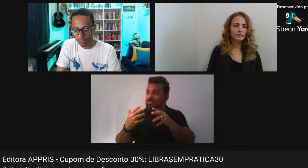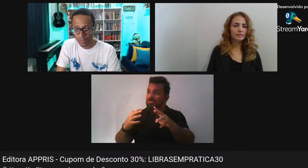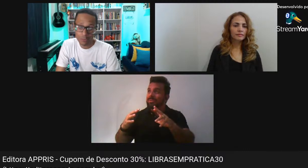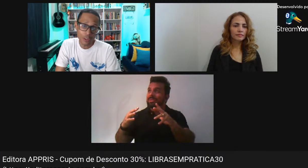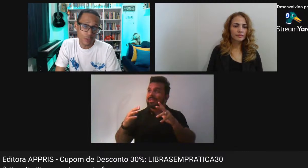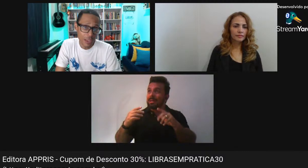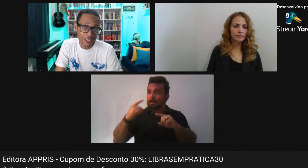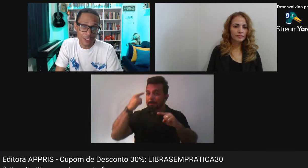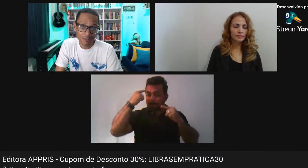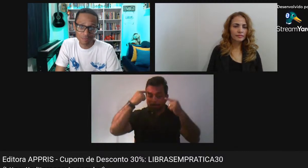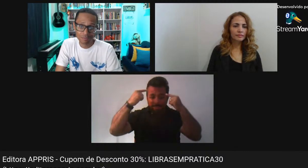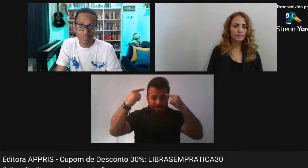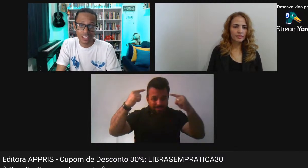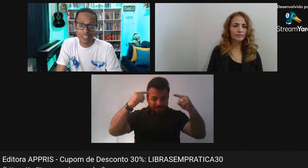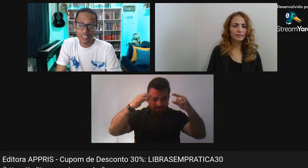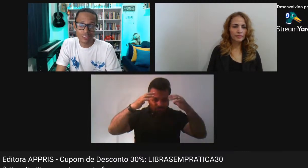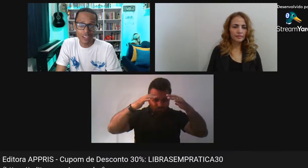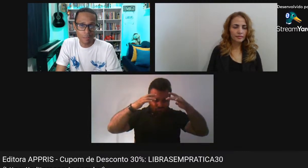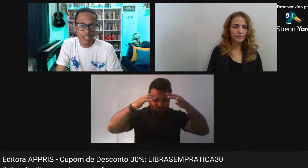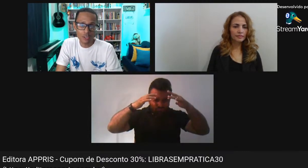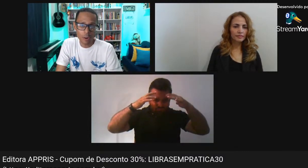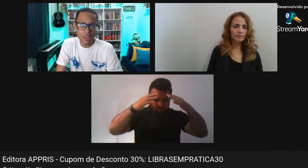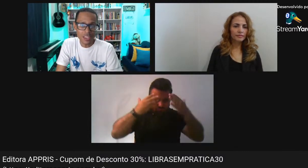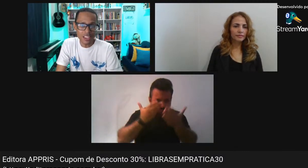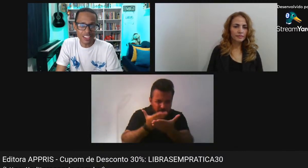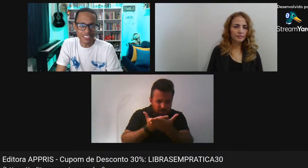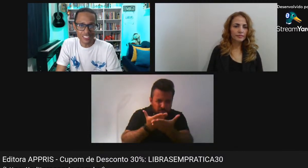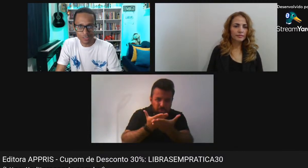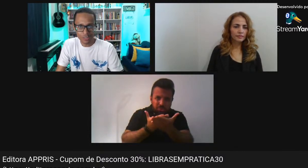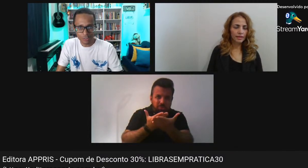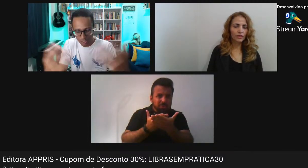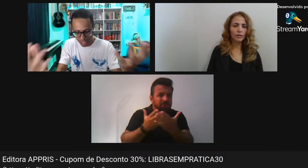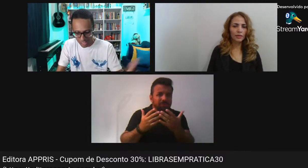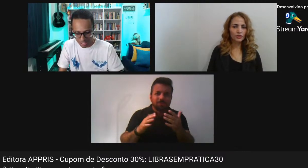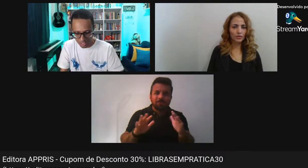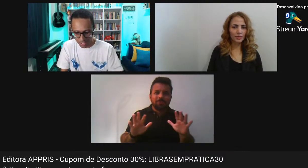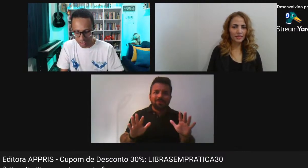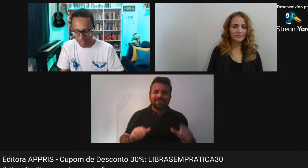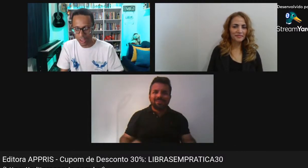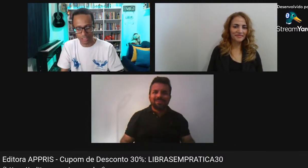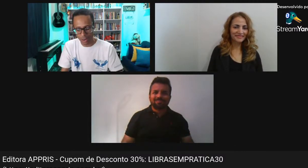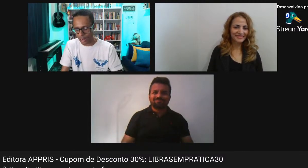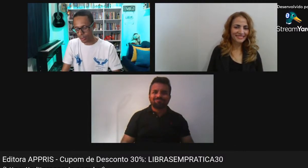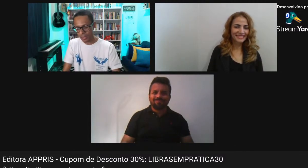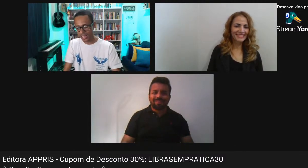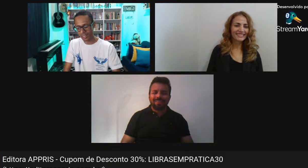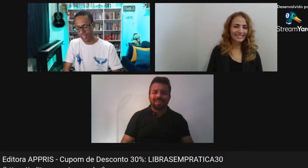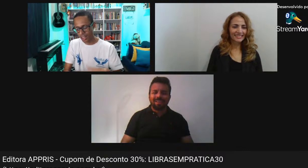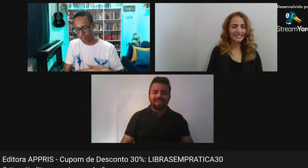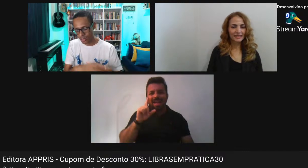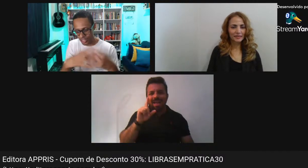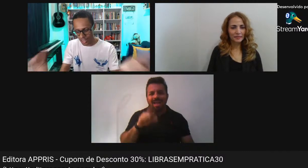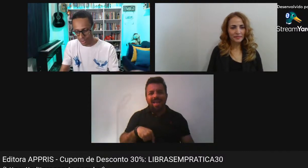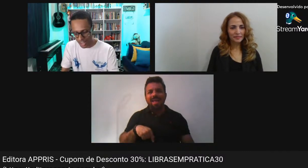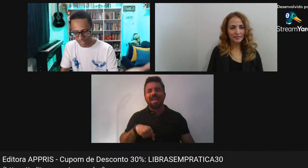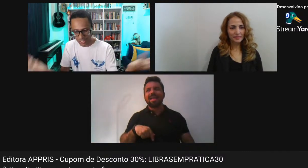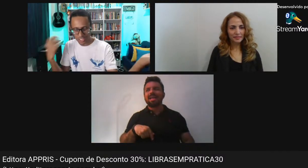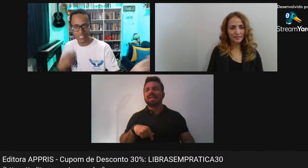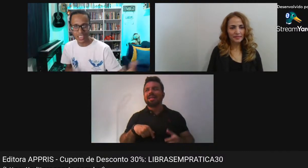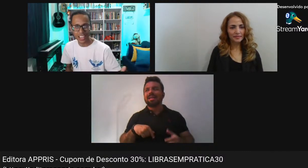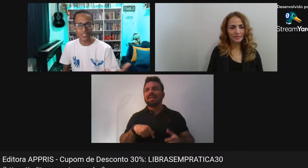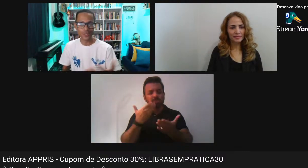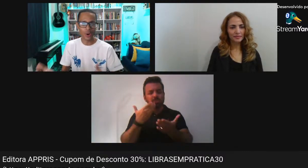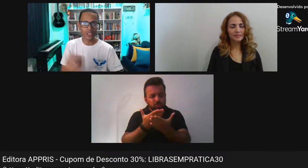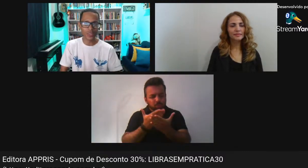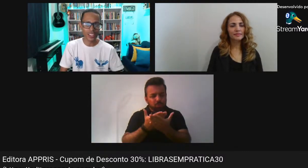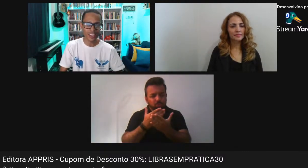Infelizmente E o trabalho De formiguinha É o trabalho De formiguinha É o trabalho De formiguinha Você escrevendo A